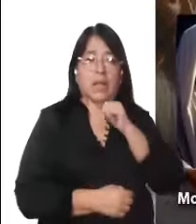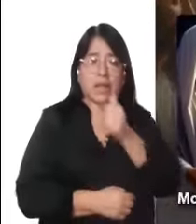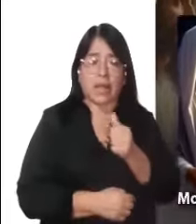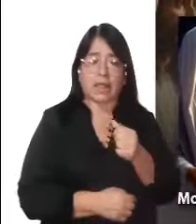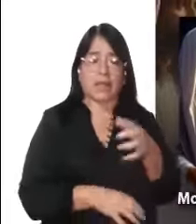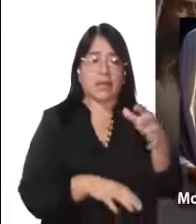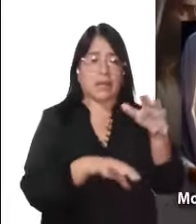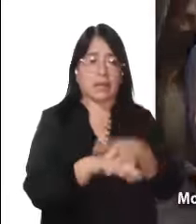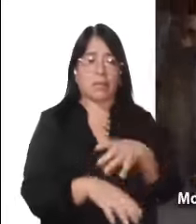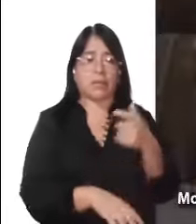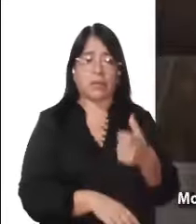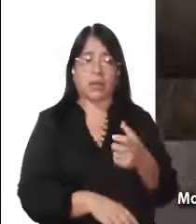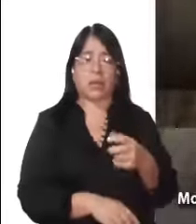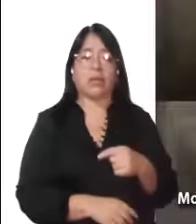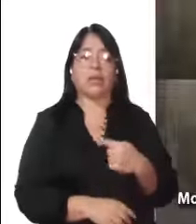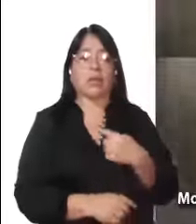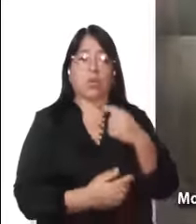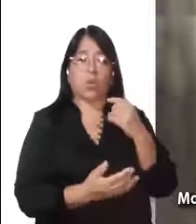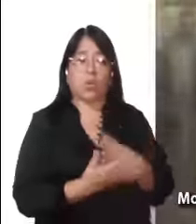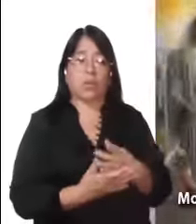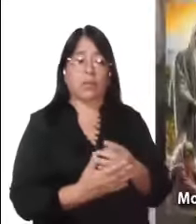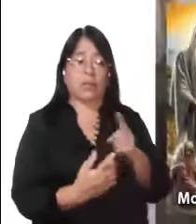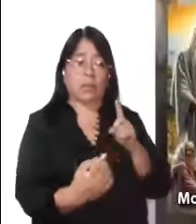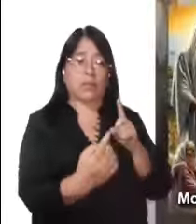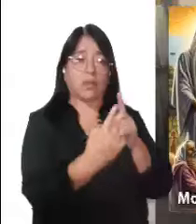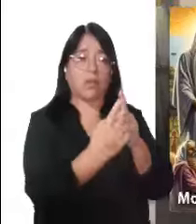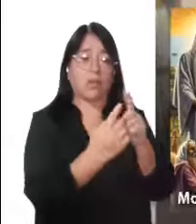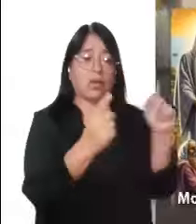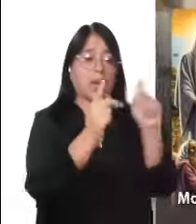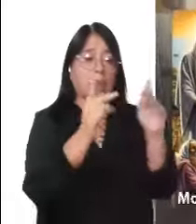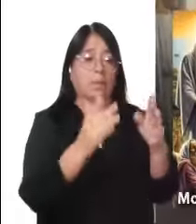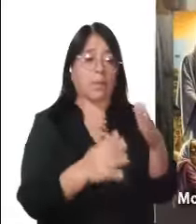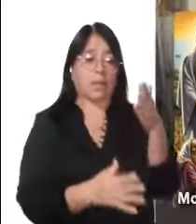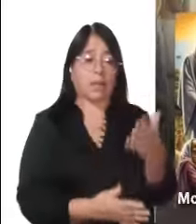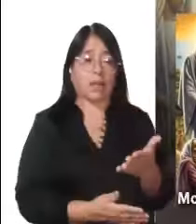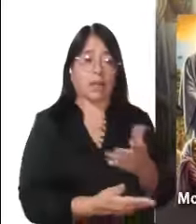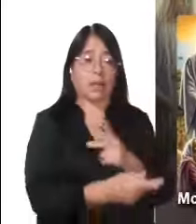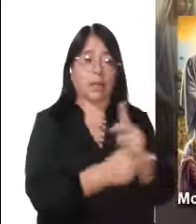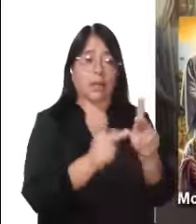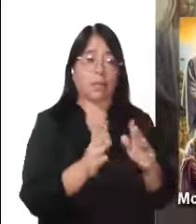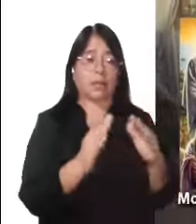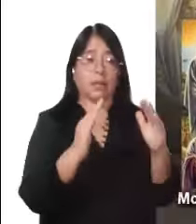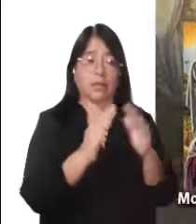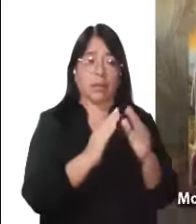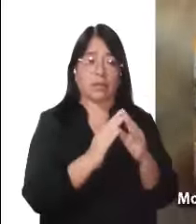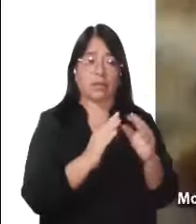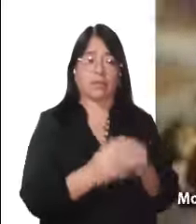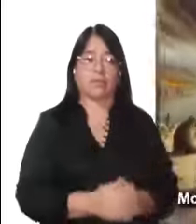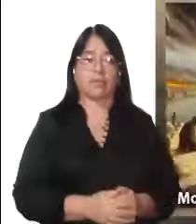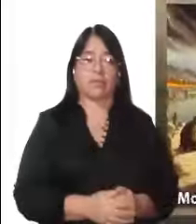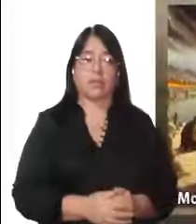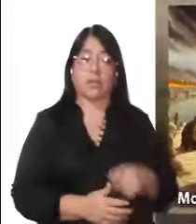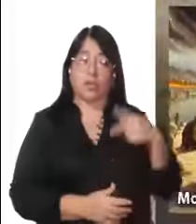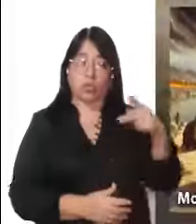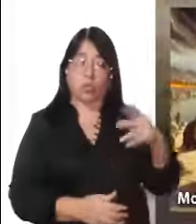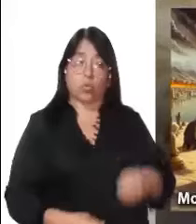sandalias, y digan, la paz reina en esta casa. Francisco vivió en una sociedad